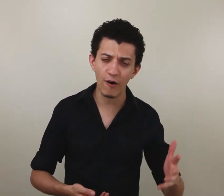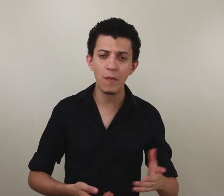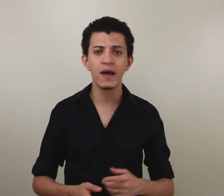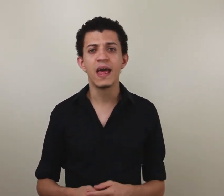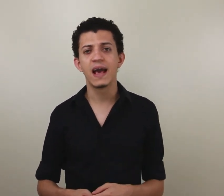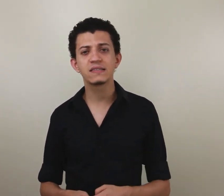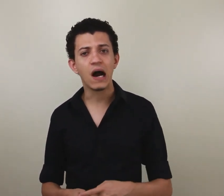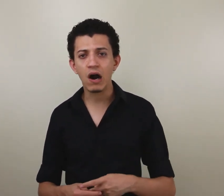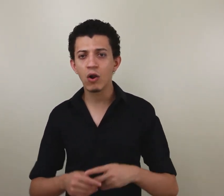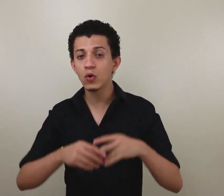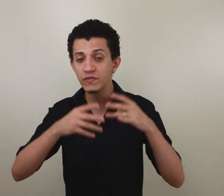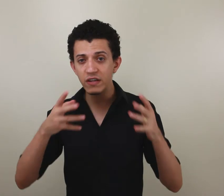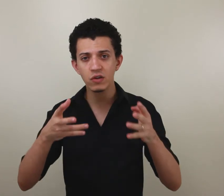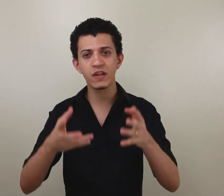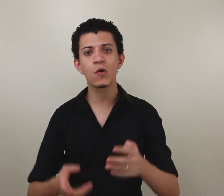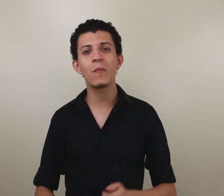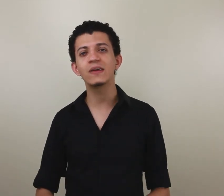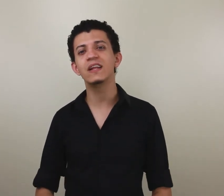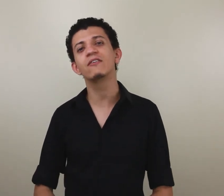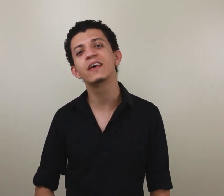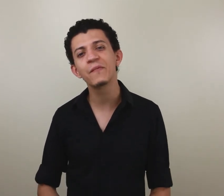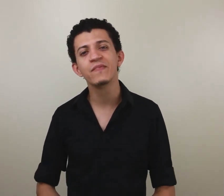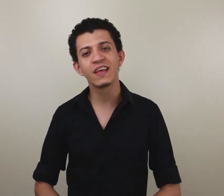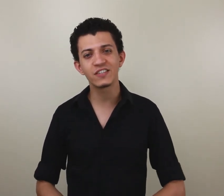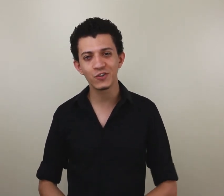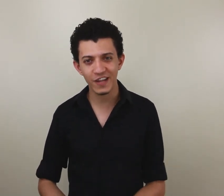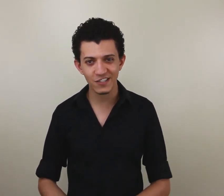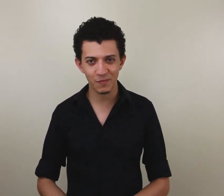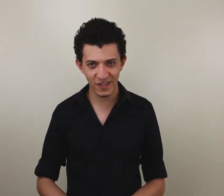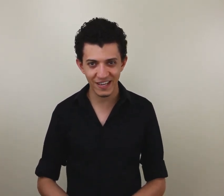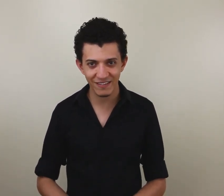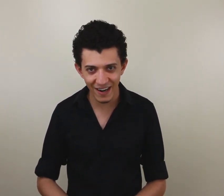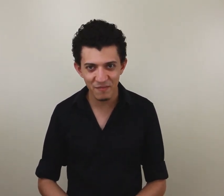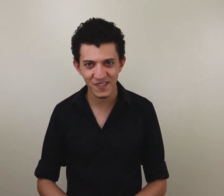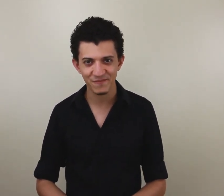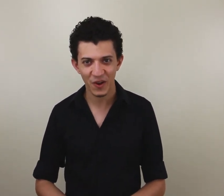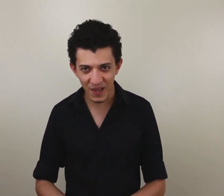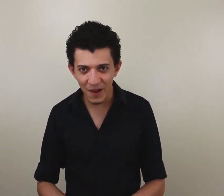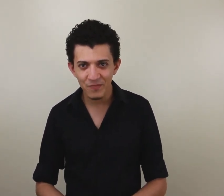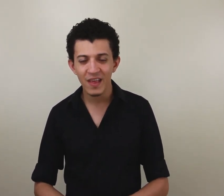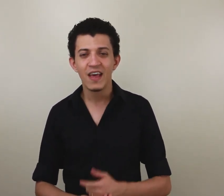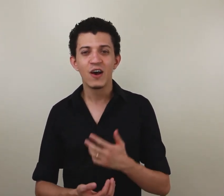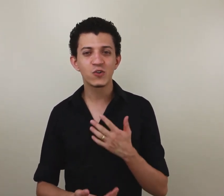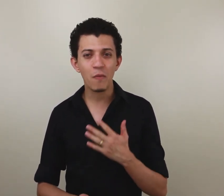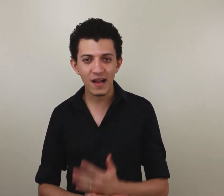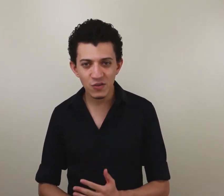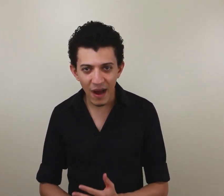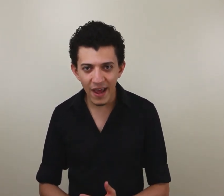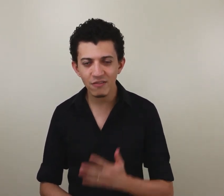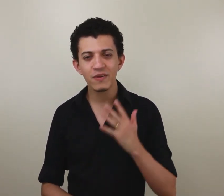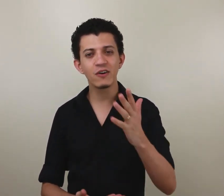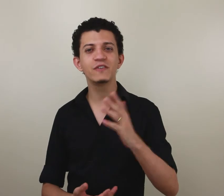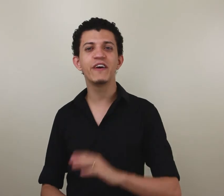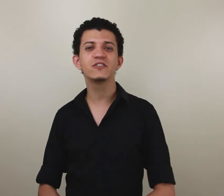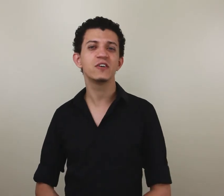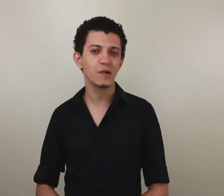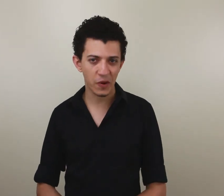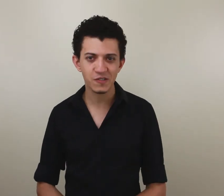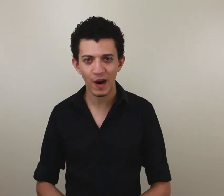forma. Essa aula ou os vídeos que eu tenho compartilhado aqui têm te ajudado a se aprendizar da Libras. Ok? Eu sou o Marcos Marreto e eu te vejo em nossa próxima